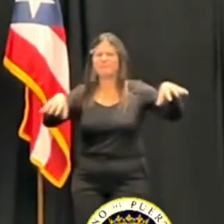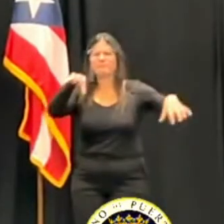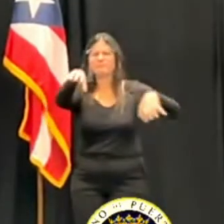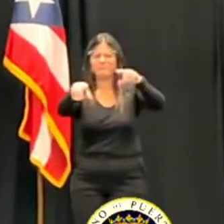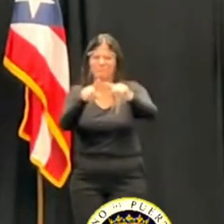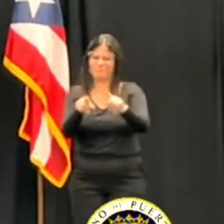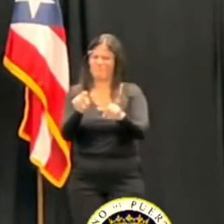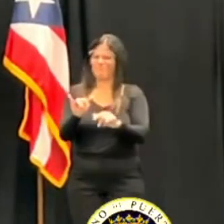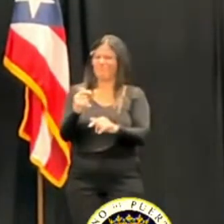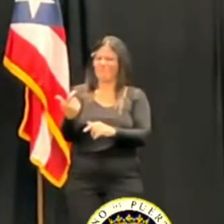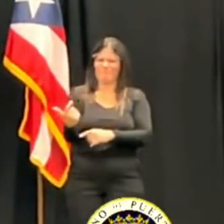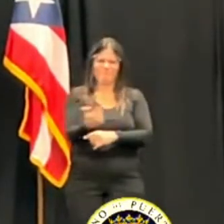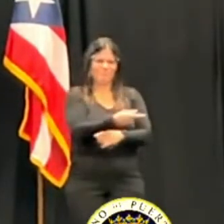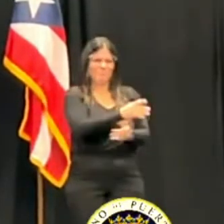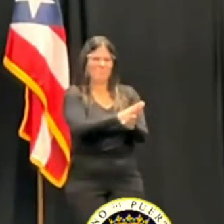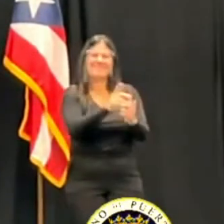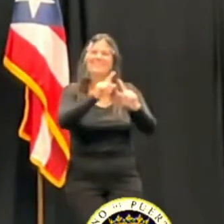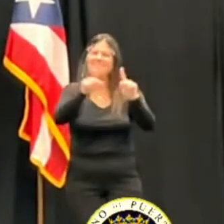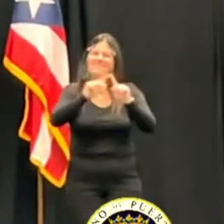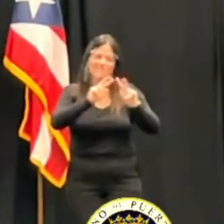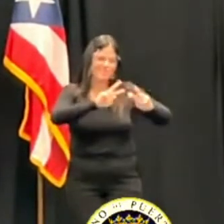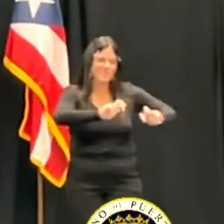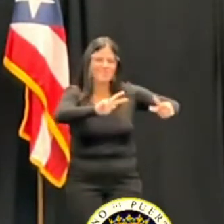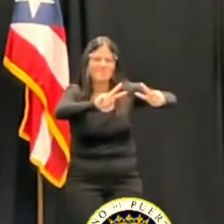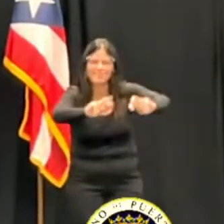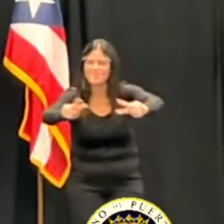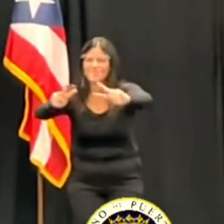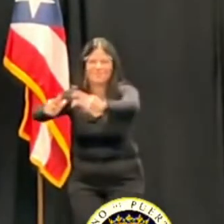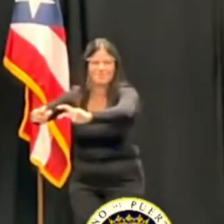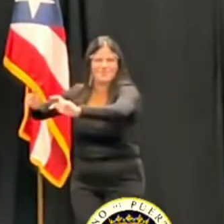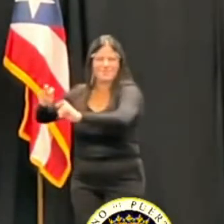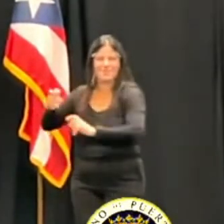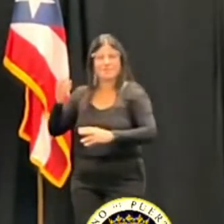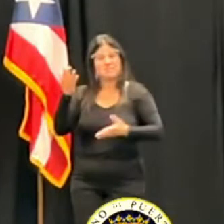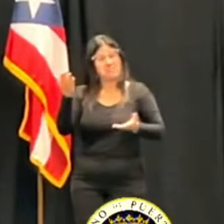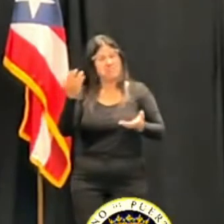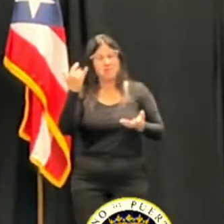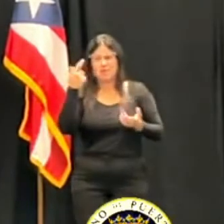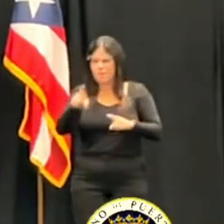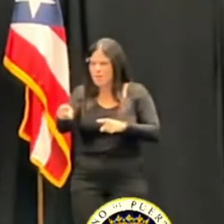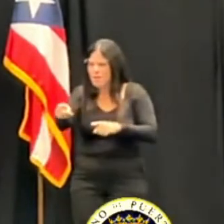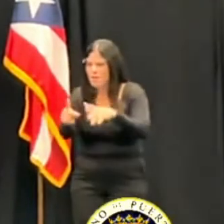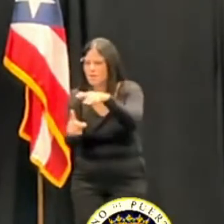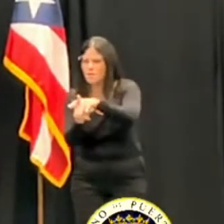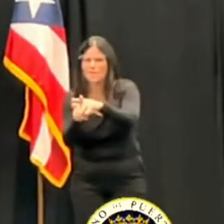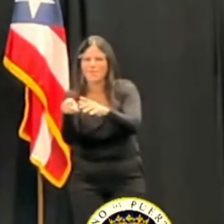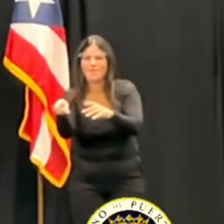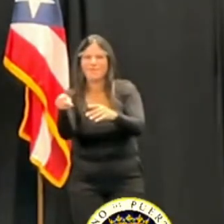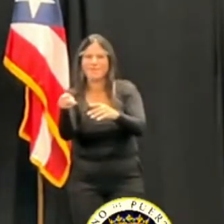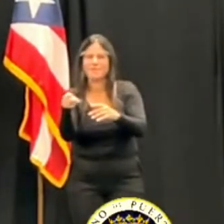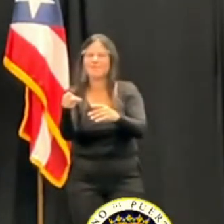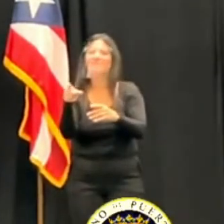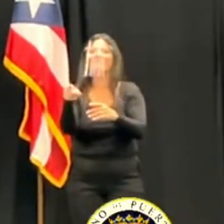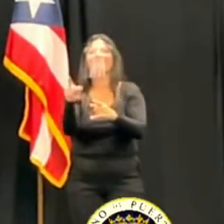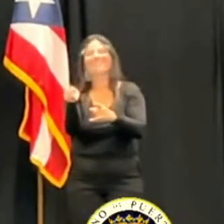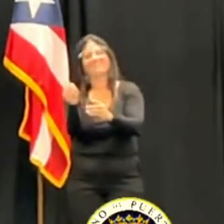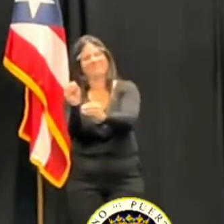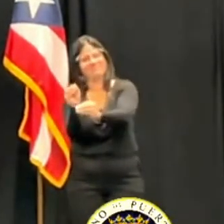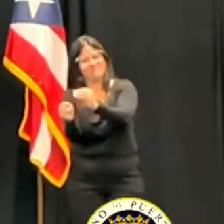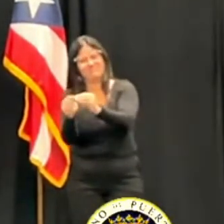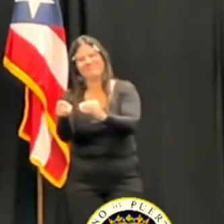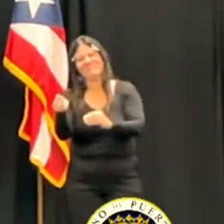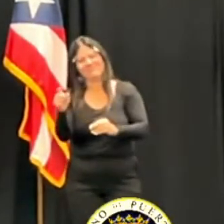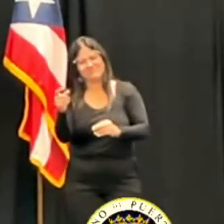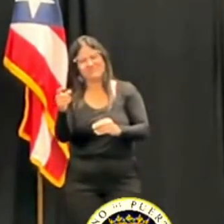medulares o cuando se encuentra alguna situación que requiera, que se refiera a las autoridades de